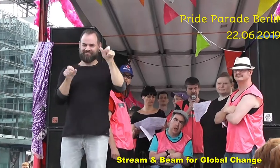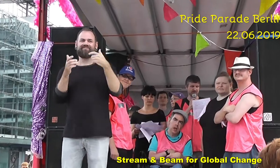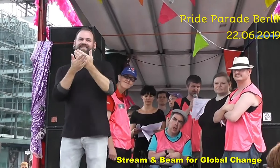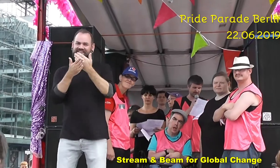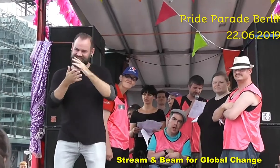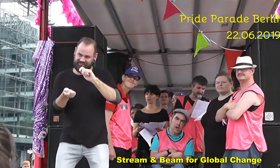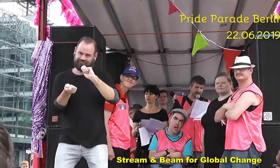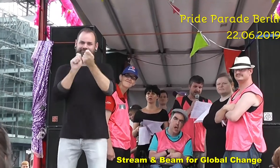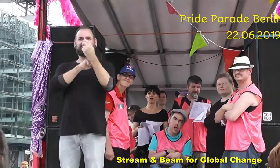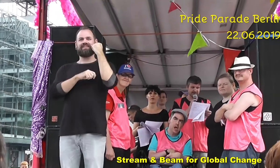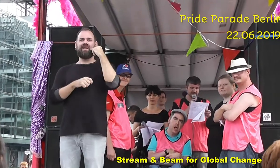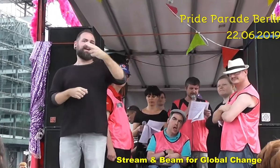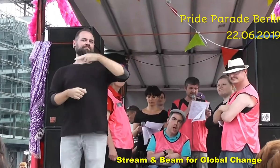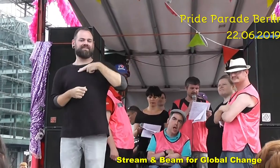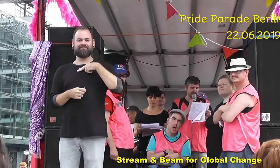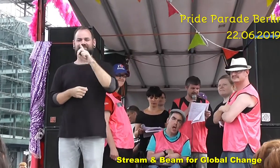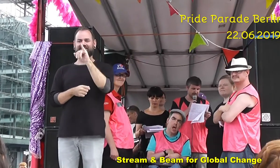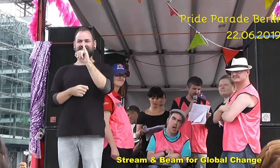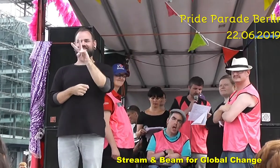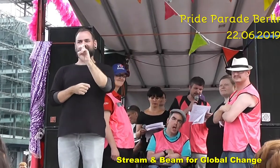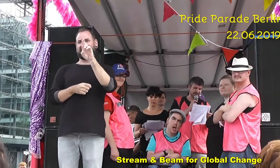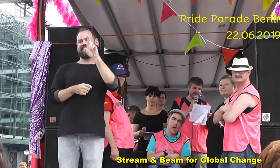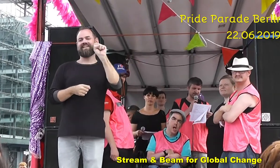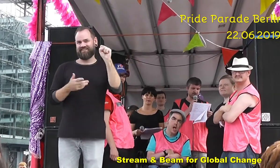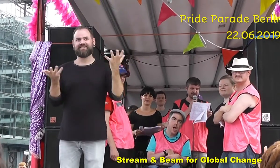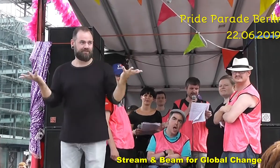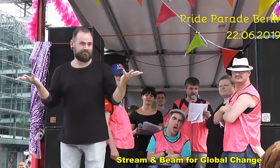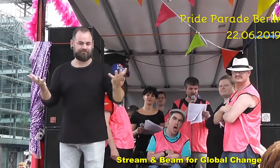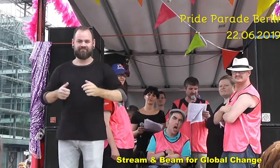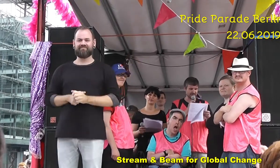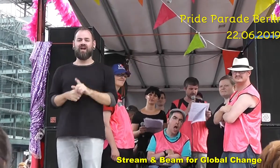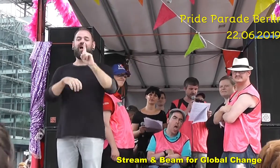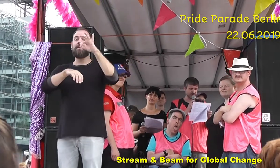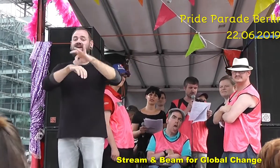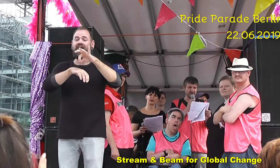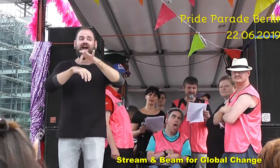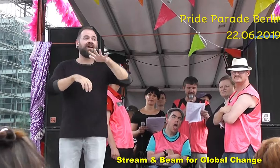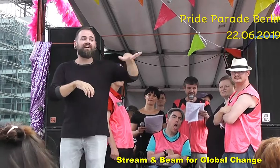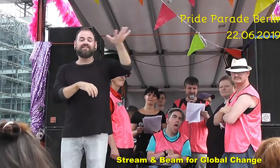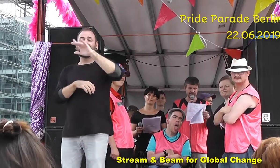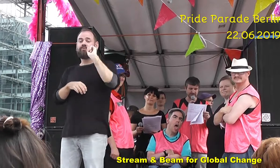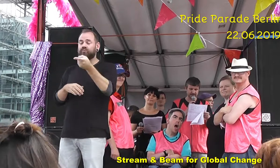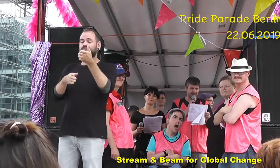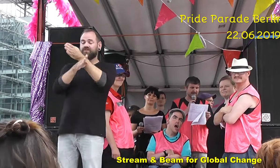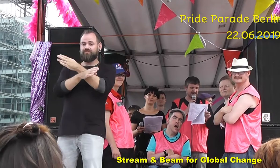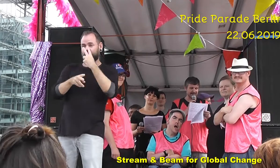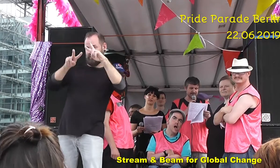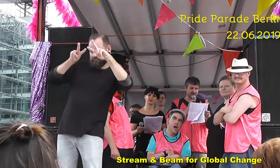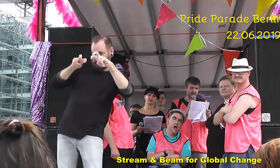stimmt. Wir finden, jede Person sagt selbst, ob sie einem Geschlecht angehört und wenn ja, welchem.